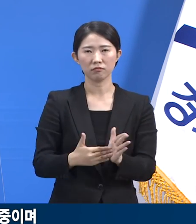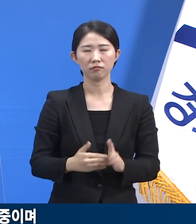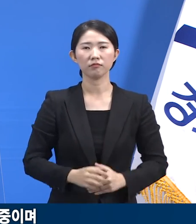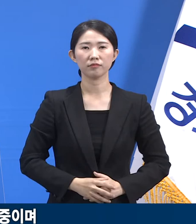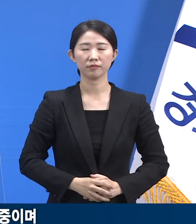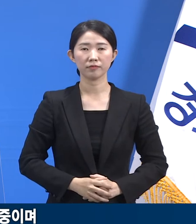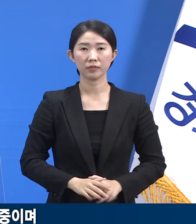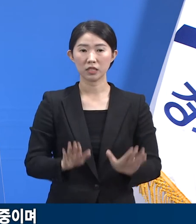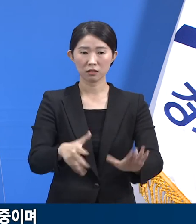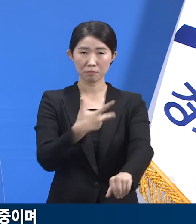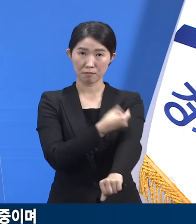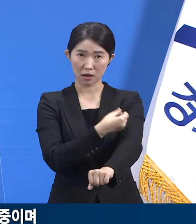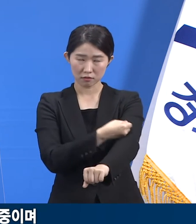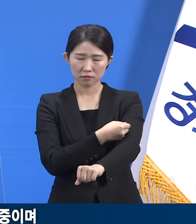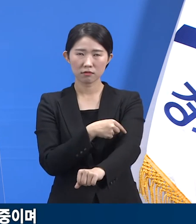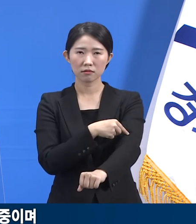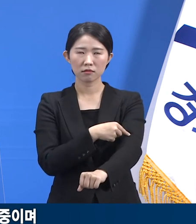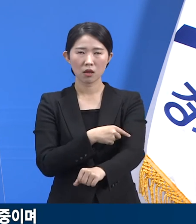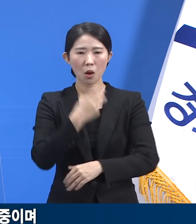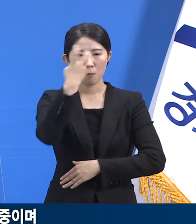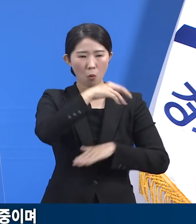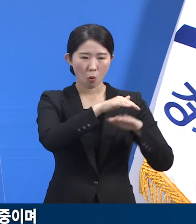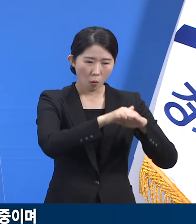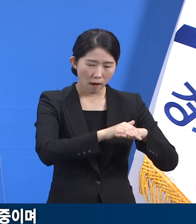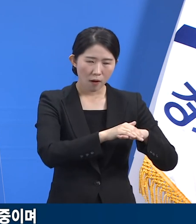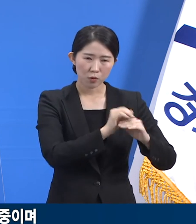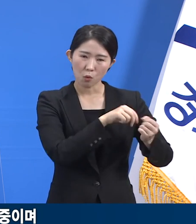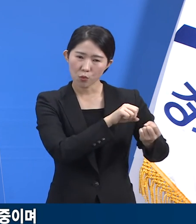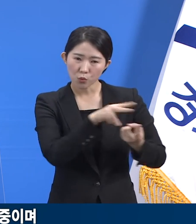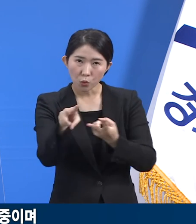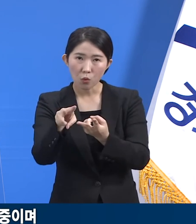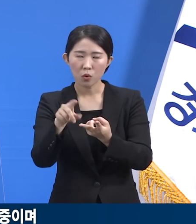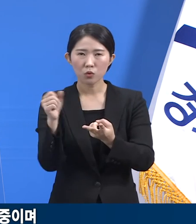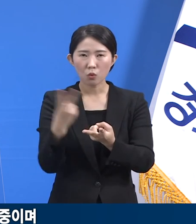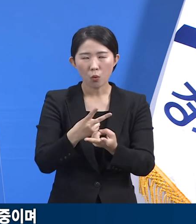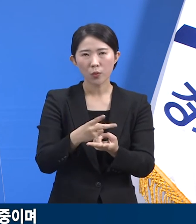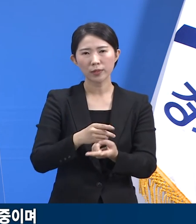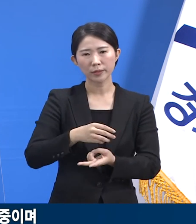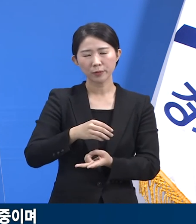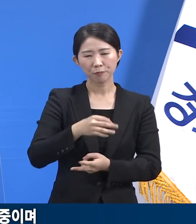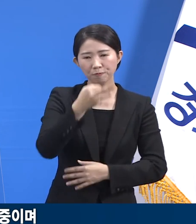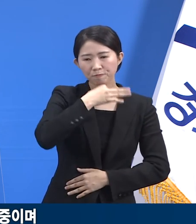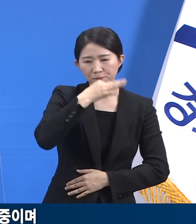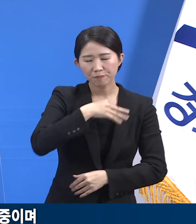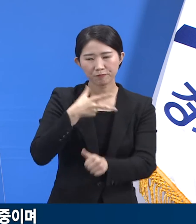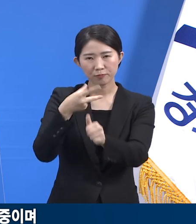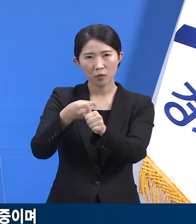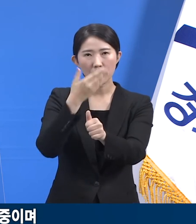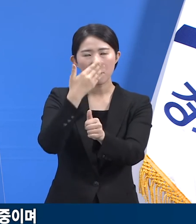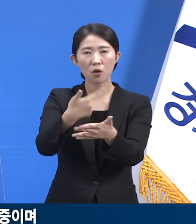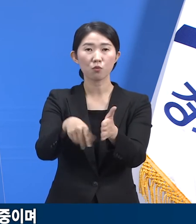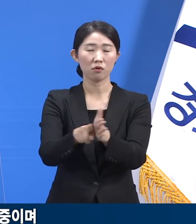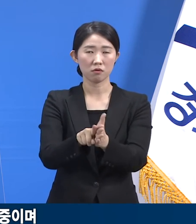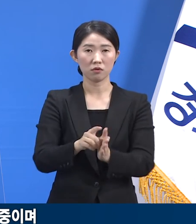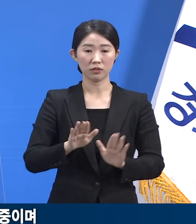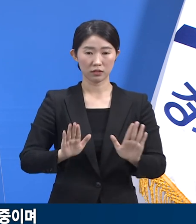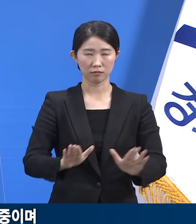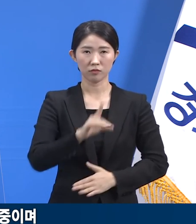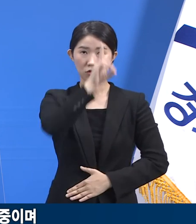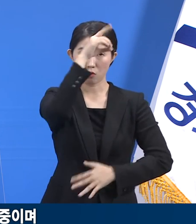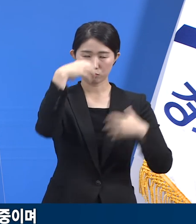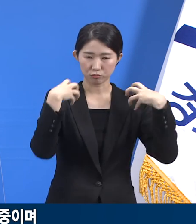백신을 차질없게 보관, 유통하고 신속하고 효율적으로 접종할 수 있도록 정부,